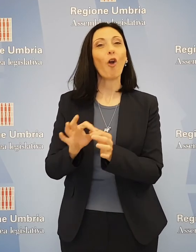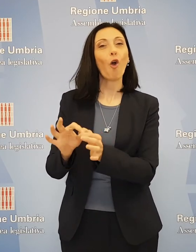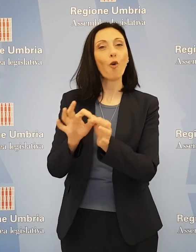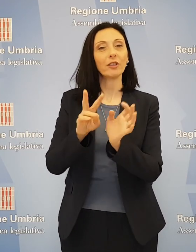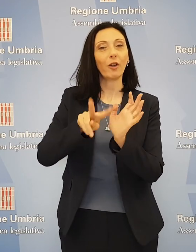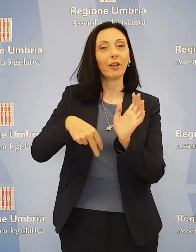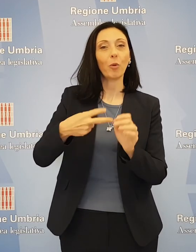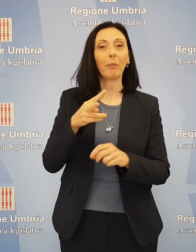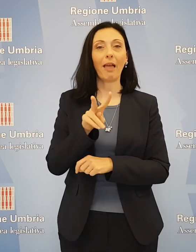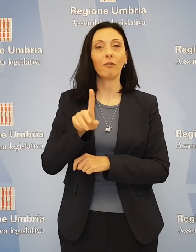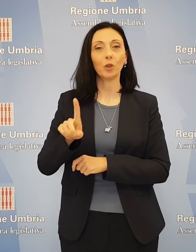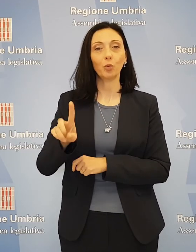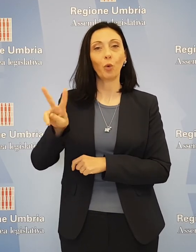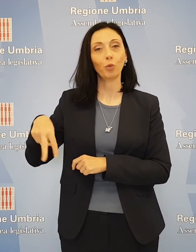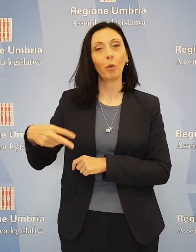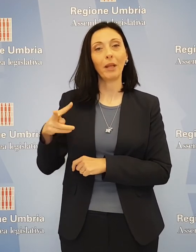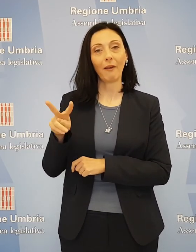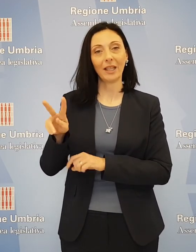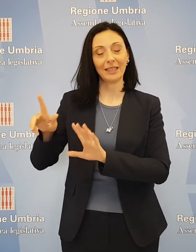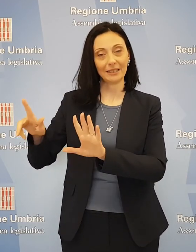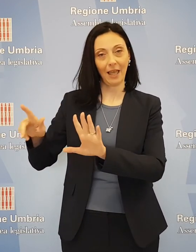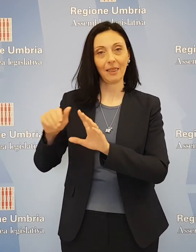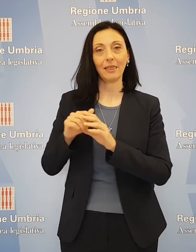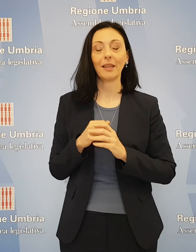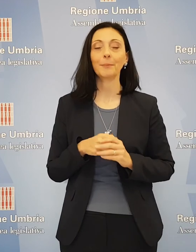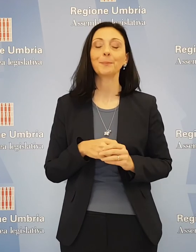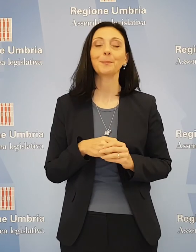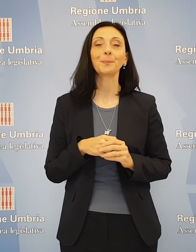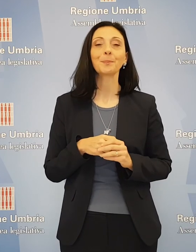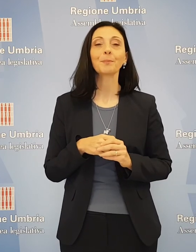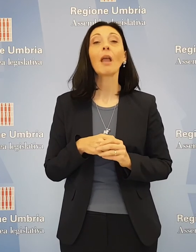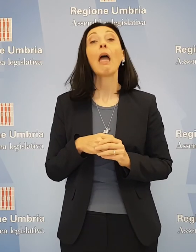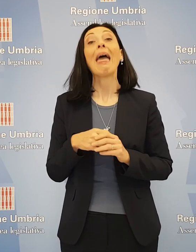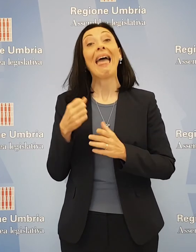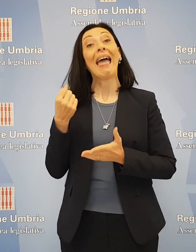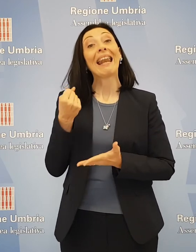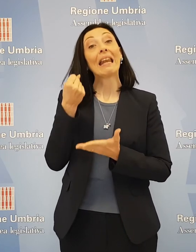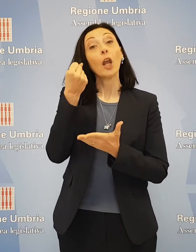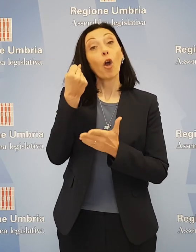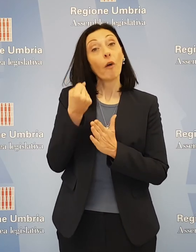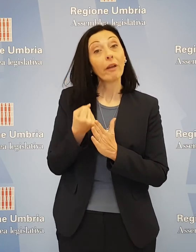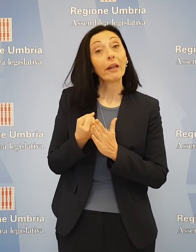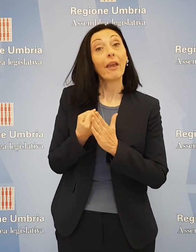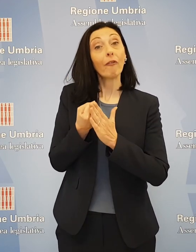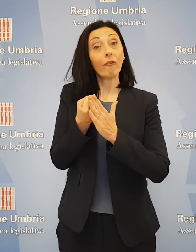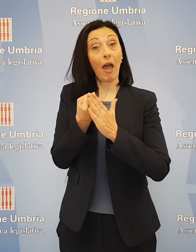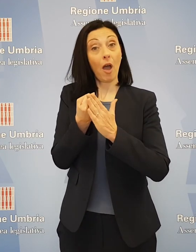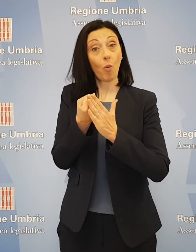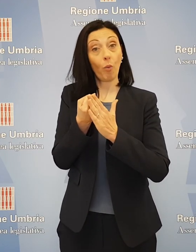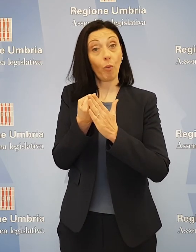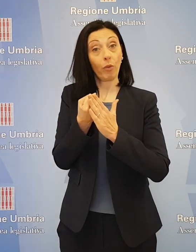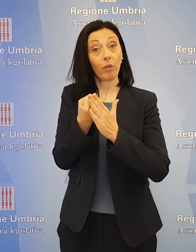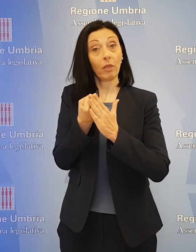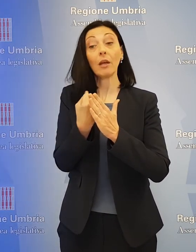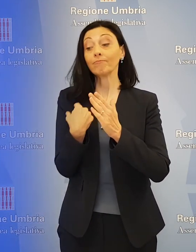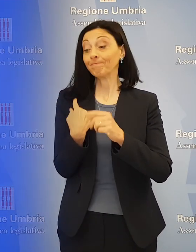coesione 2021-2027. Per le risorse del Recovery Fund, al momento non sono previste